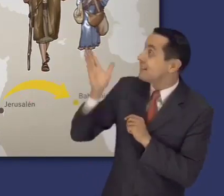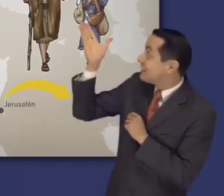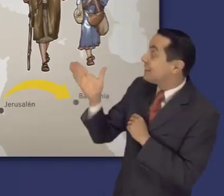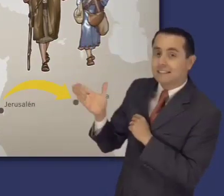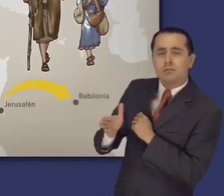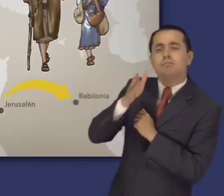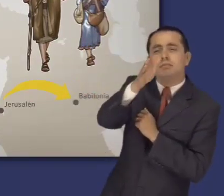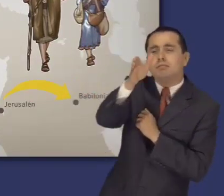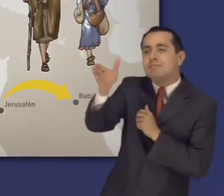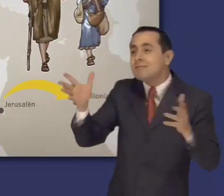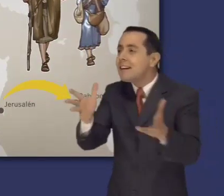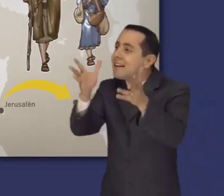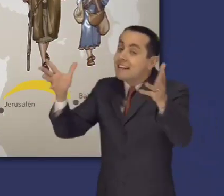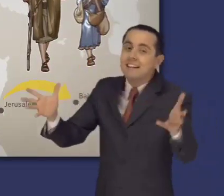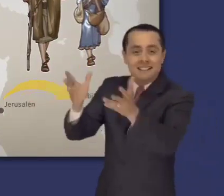Babilonia y Roma.